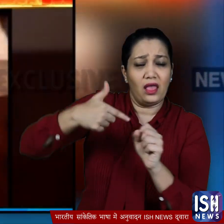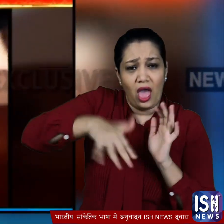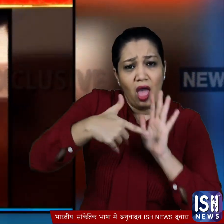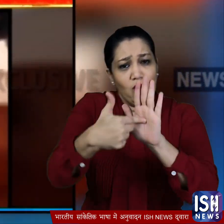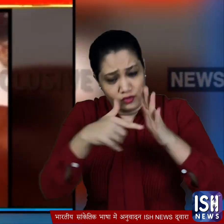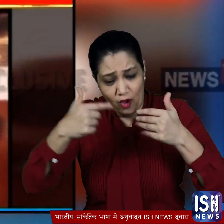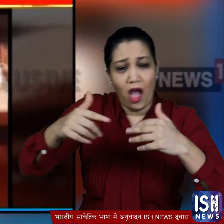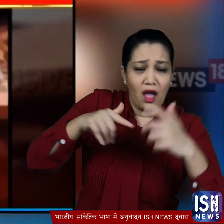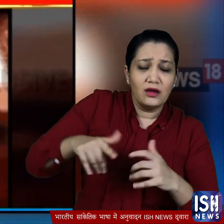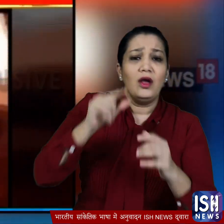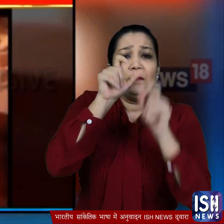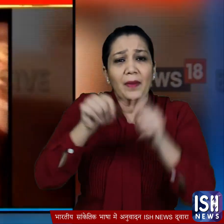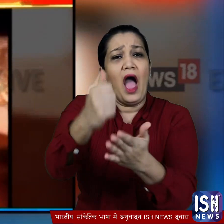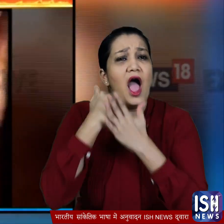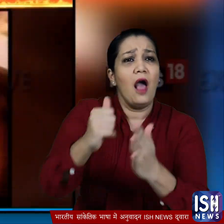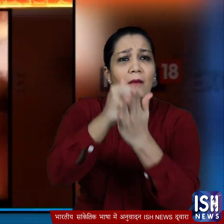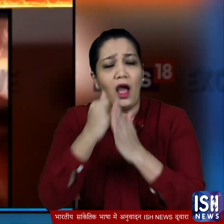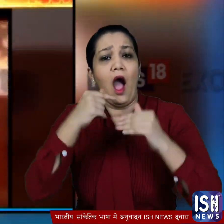इतना ही नहीं वो लोगों से मदद की गोहार लगाता भी दिखा